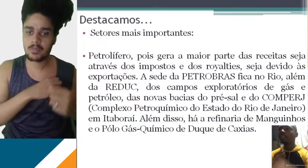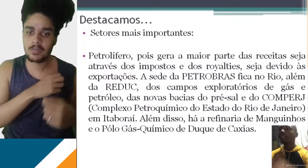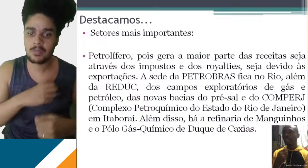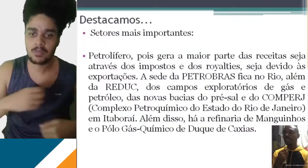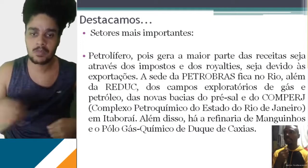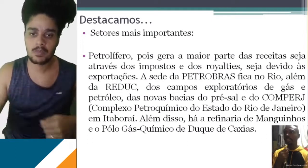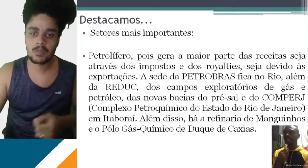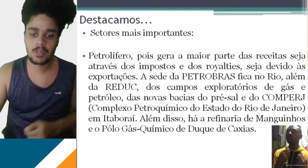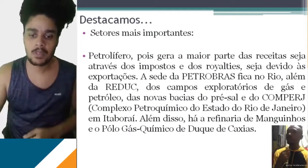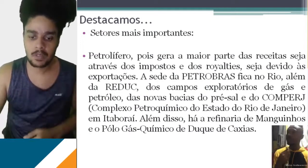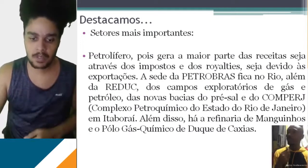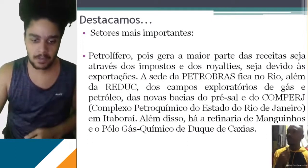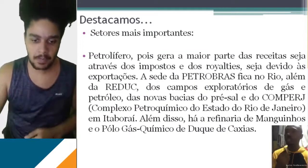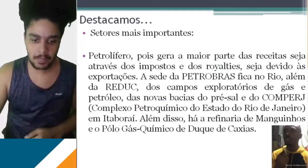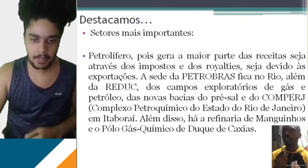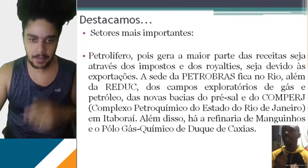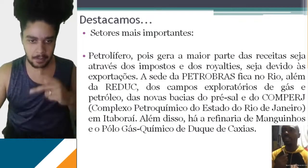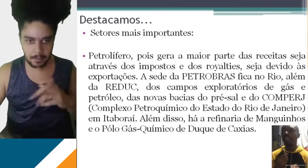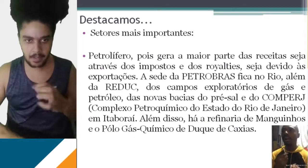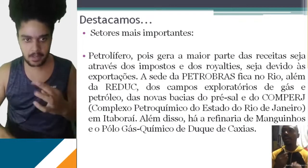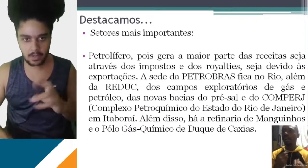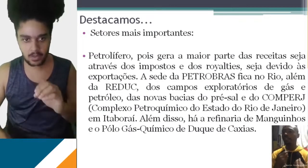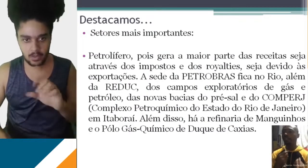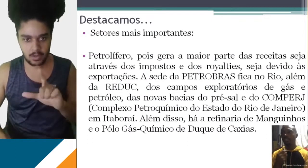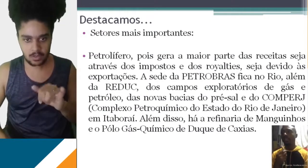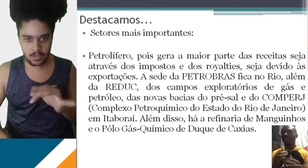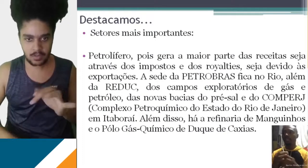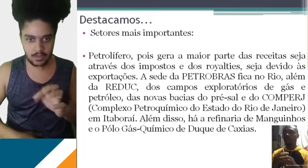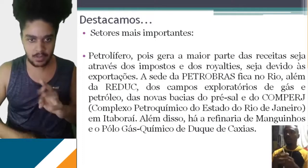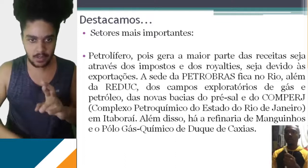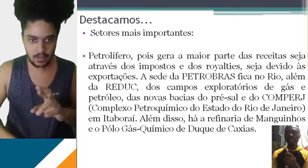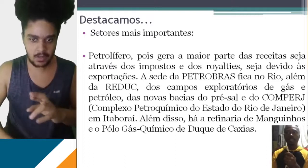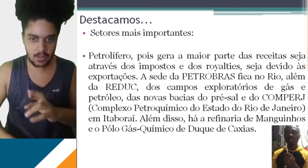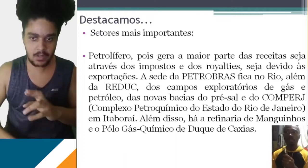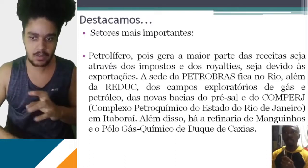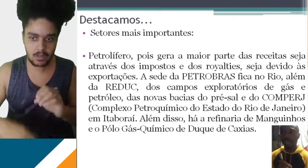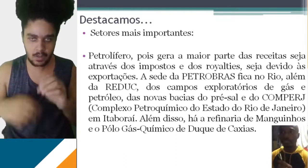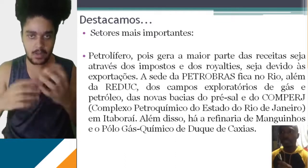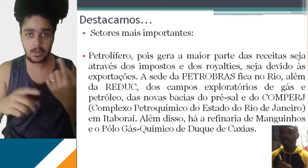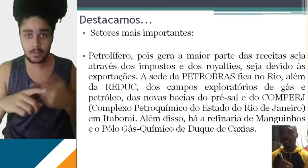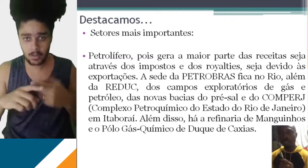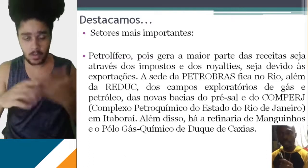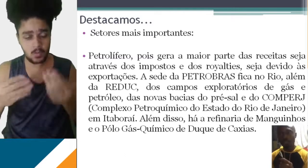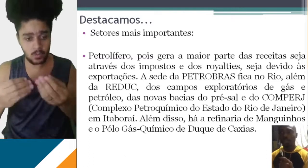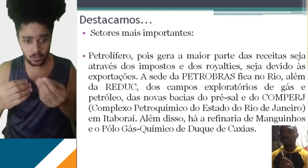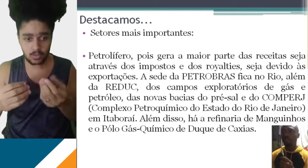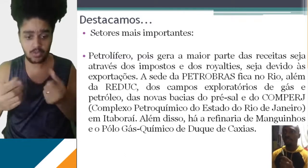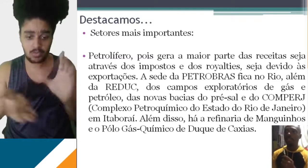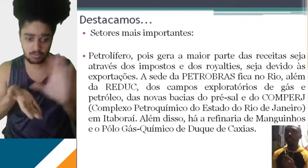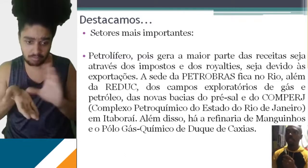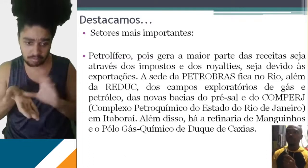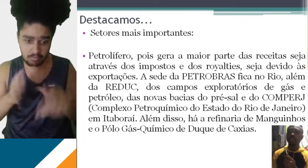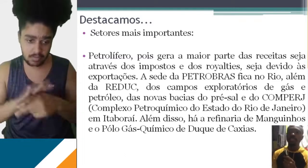Então, vamos destacar elas? Então, vamos lá. No setor petrolífero, a gente vai destacar que uma boa parte da receita do estado vem disso, né? Dos